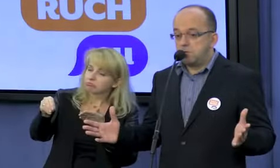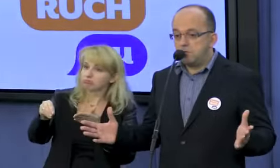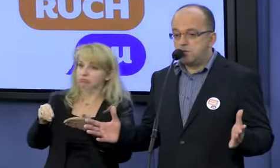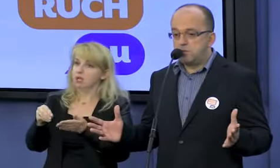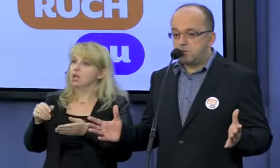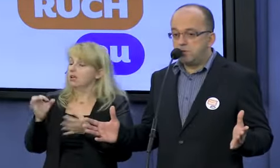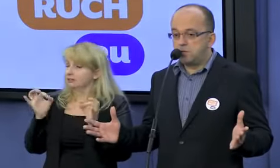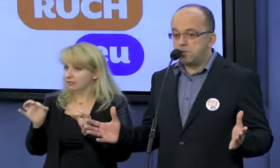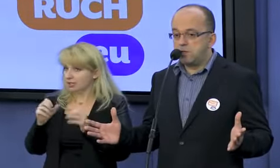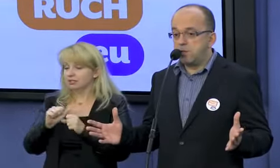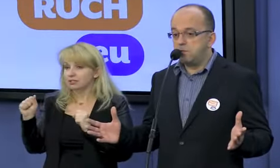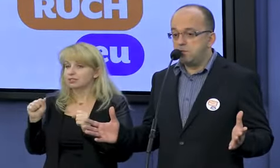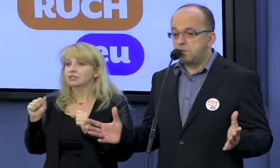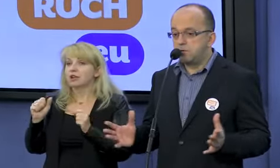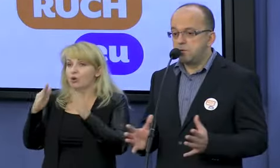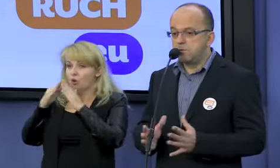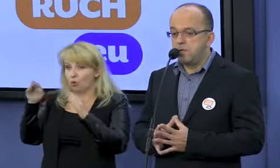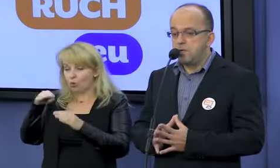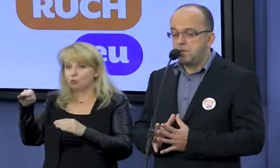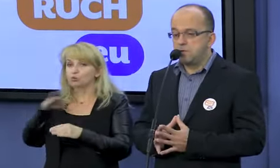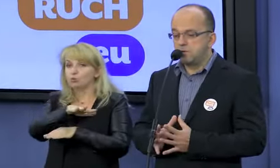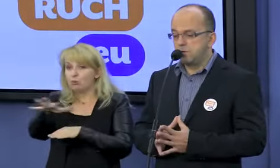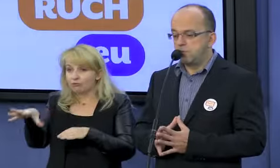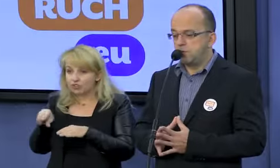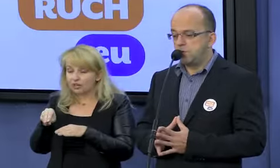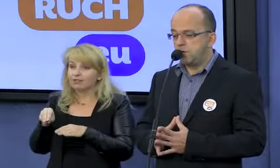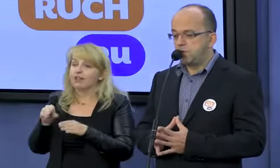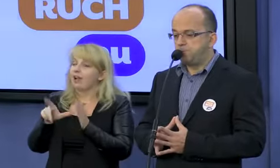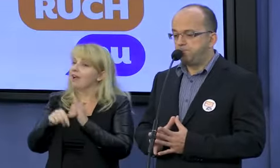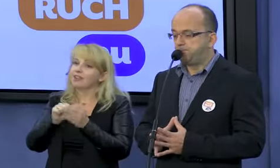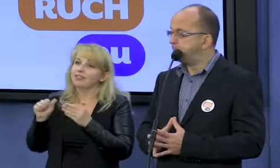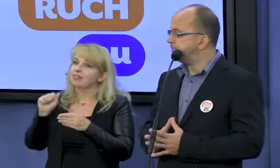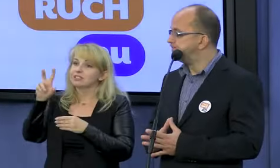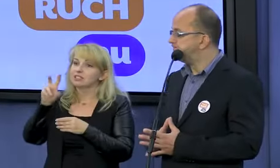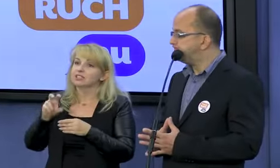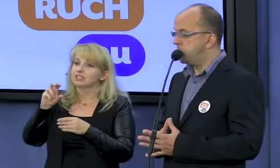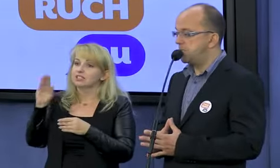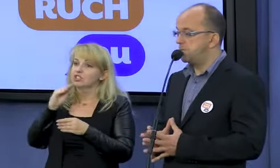jest katolicki, czyli powszechny, ale nie jest Kościołem chrześcijańskim.